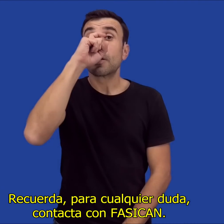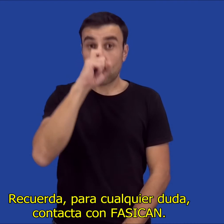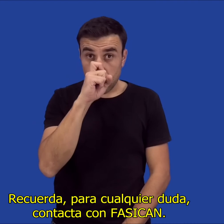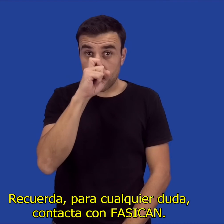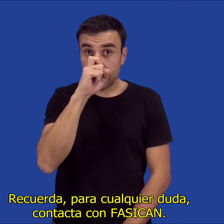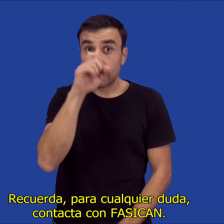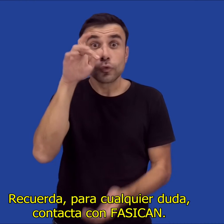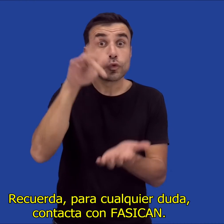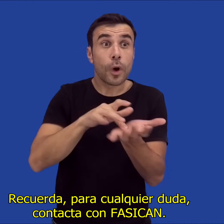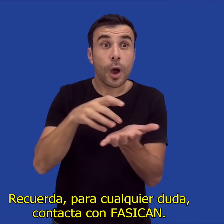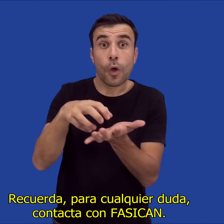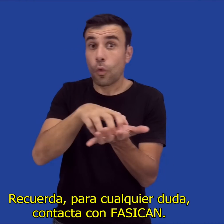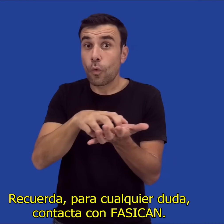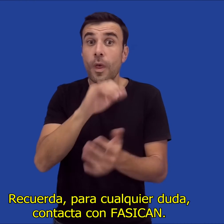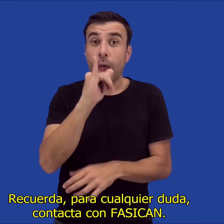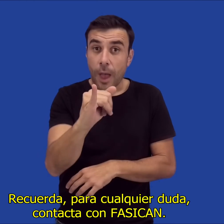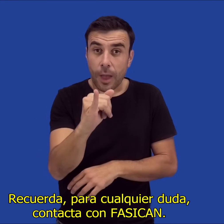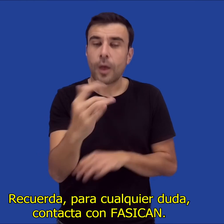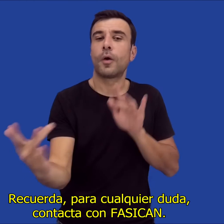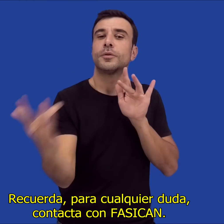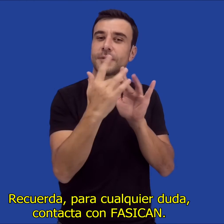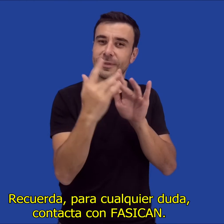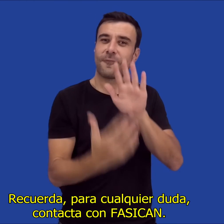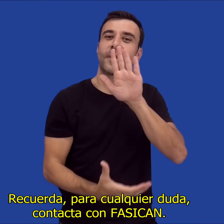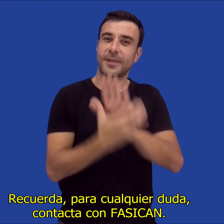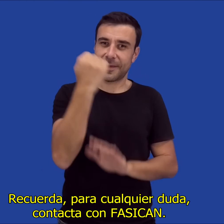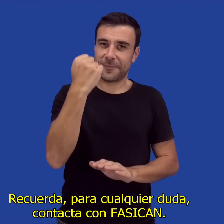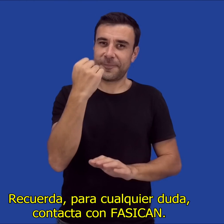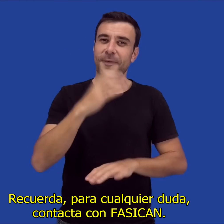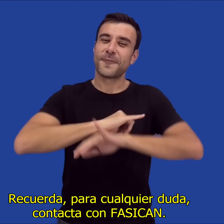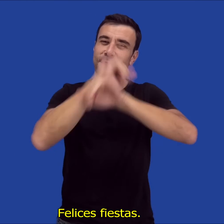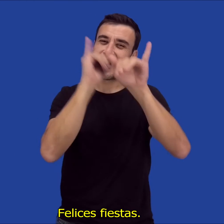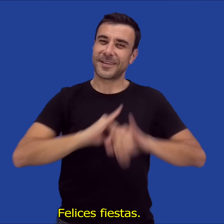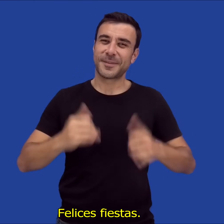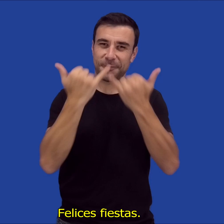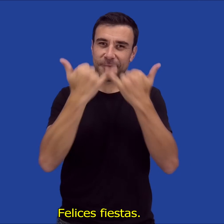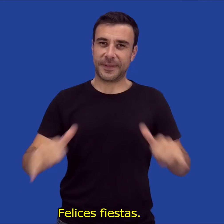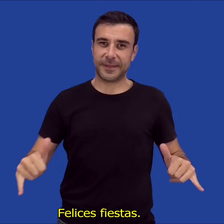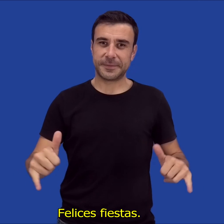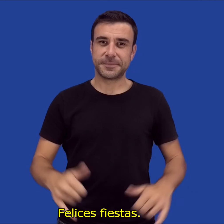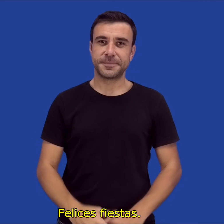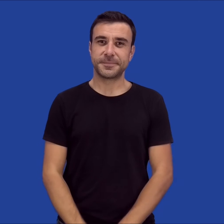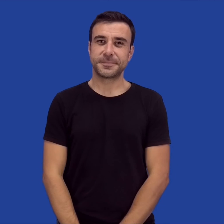Recuerda, para cualquier duda, contacta con Fasicán. ¡Felices fiestas!